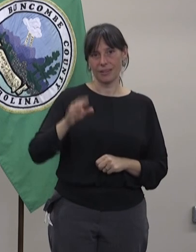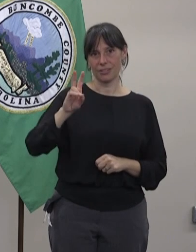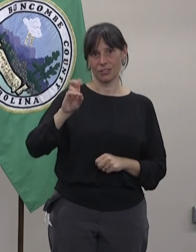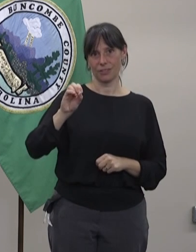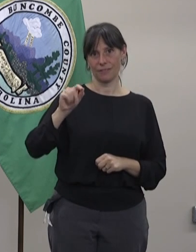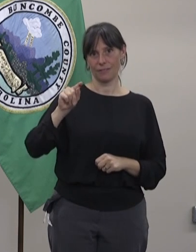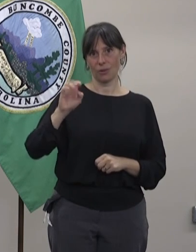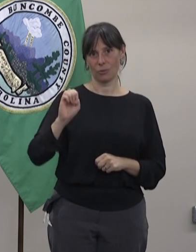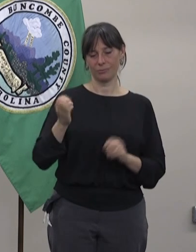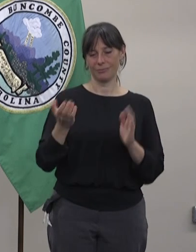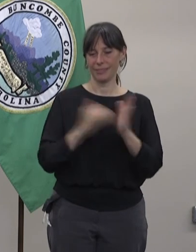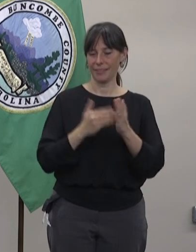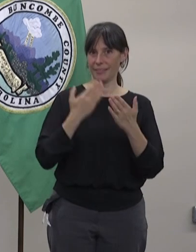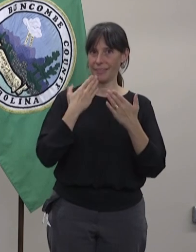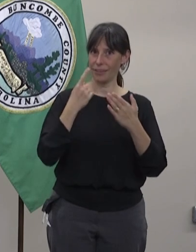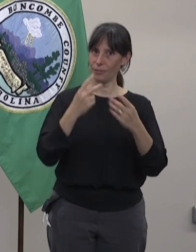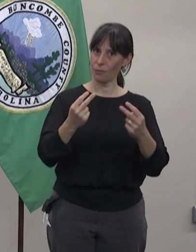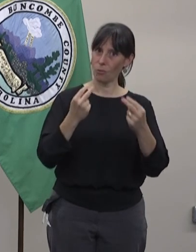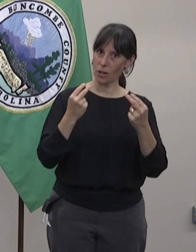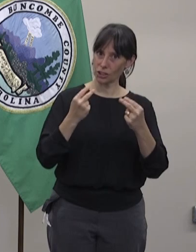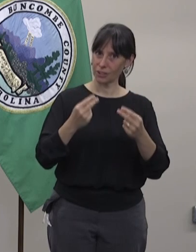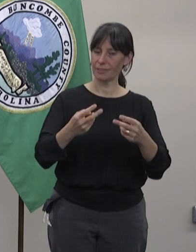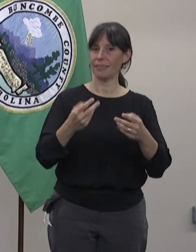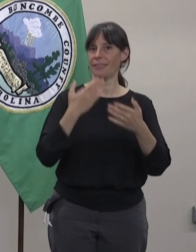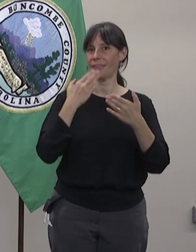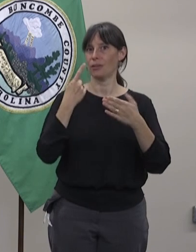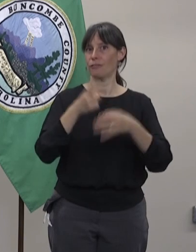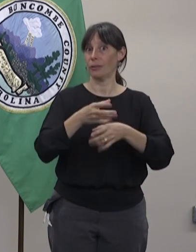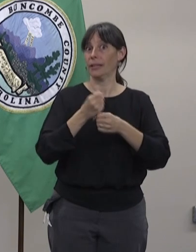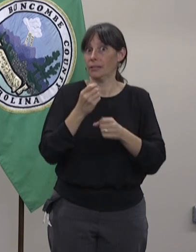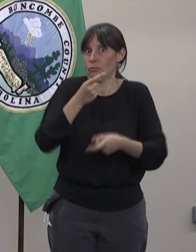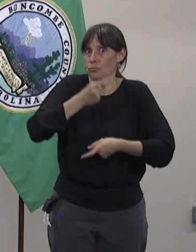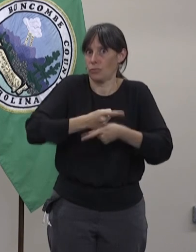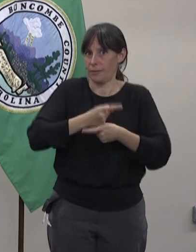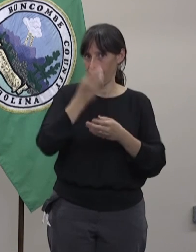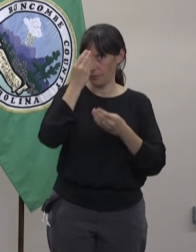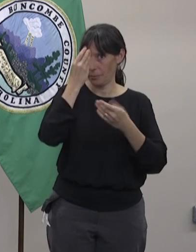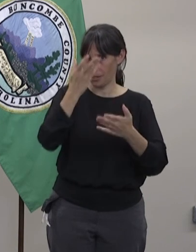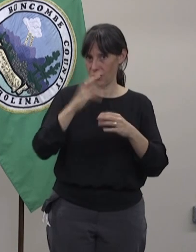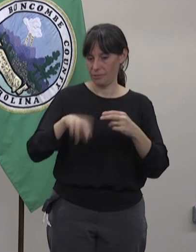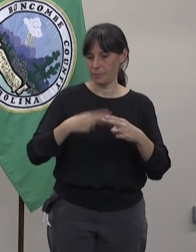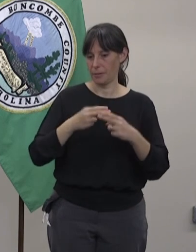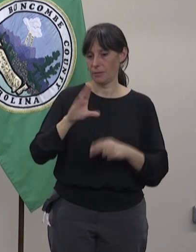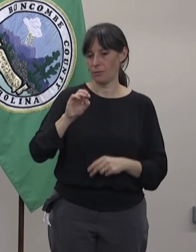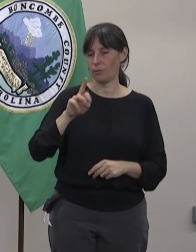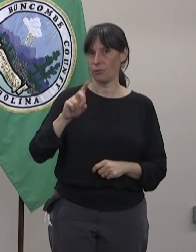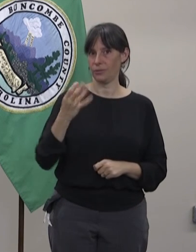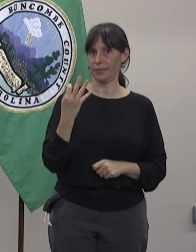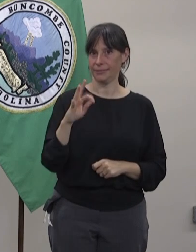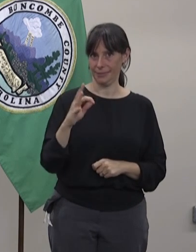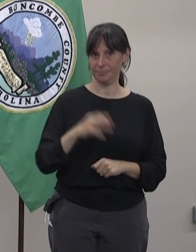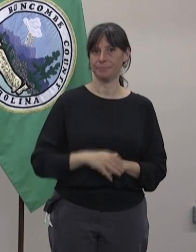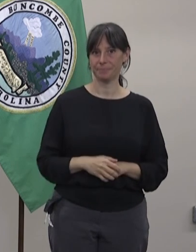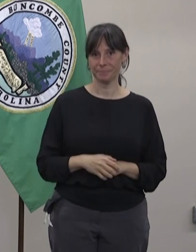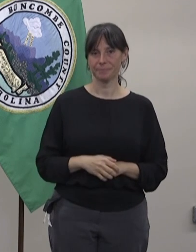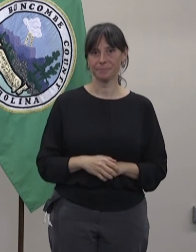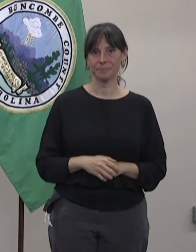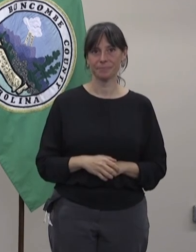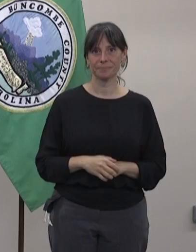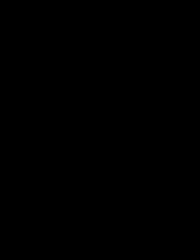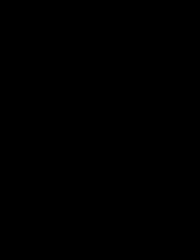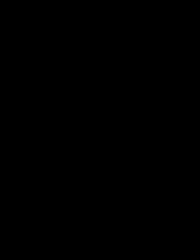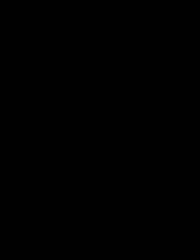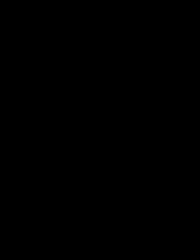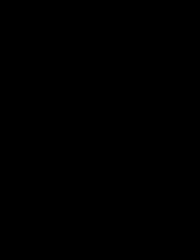buncomcounty.org. Diagonal vote. Y por favor, manténganse involucrados